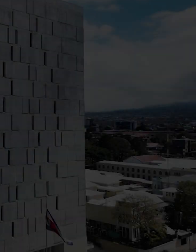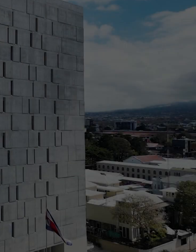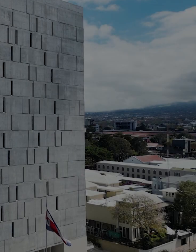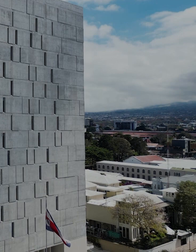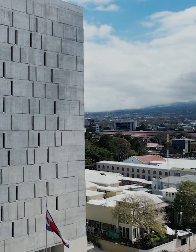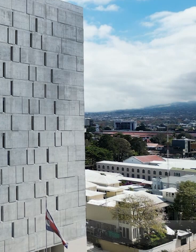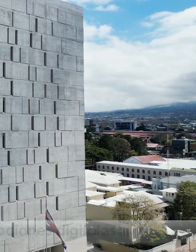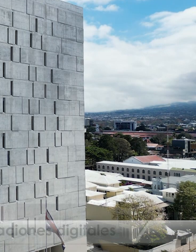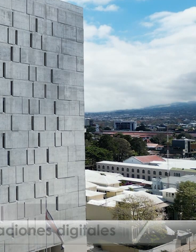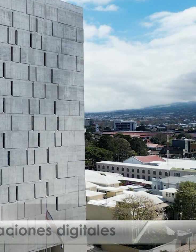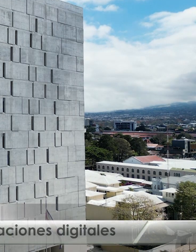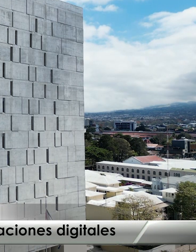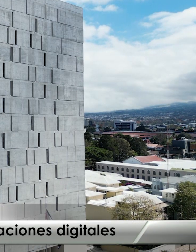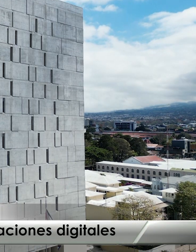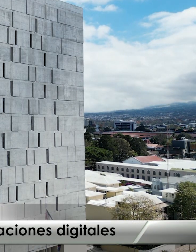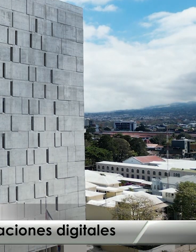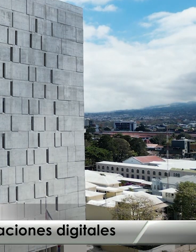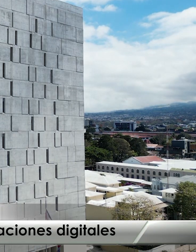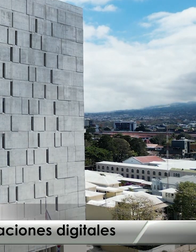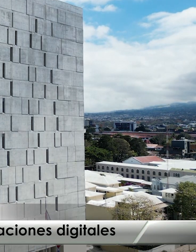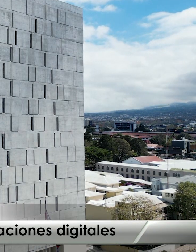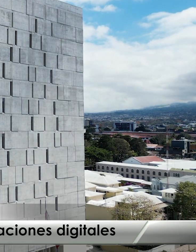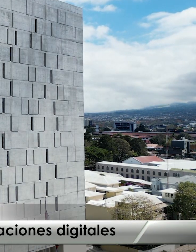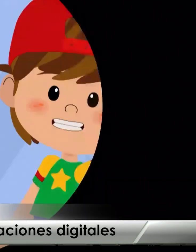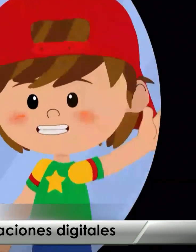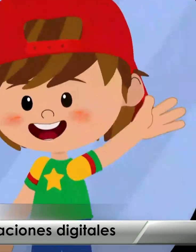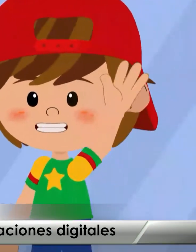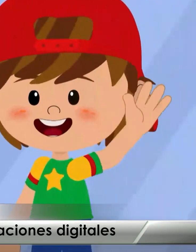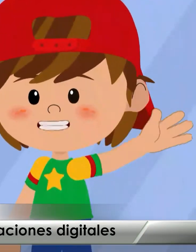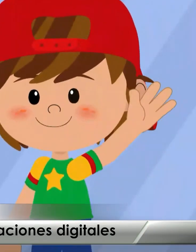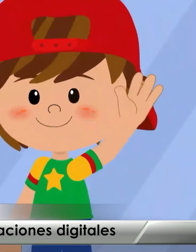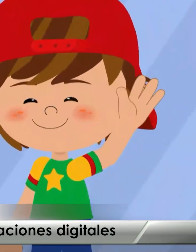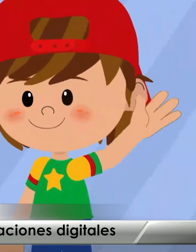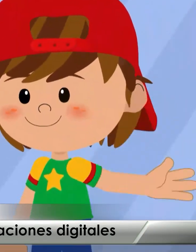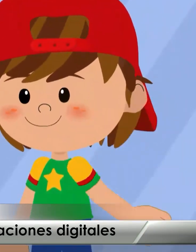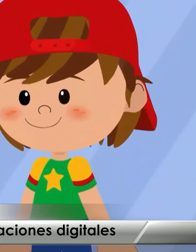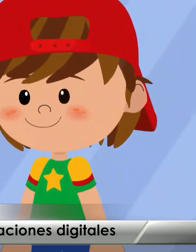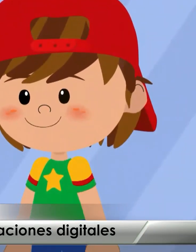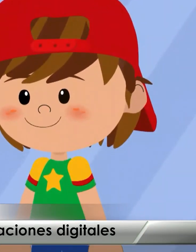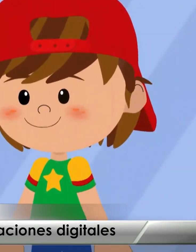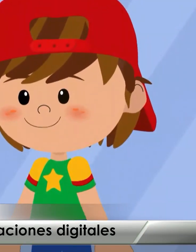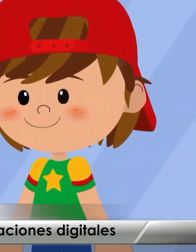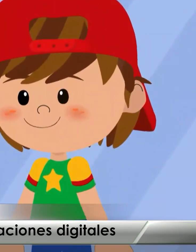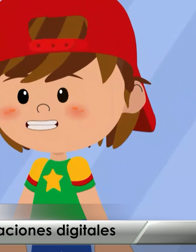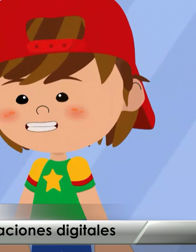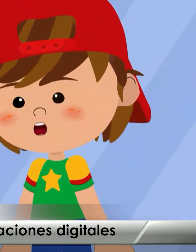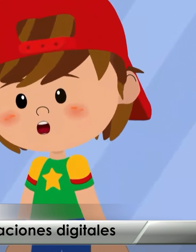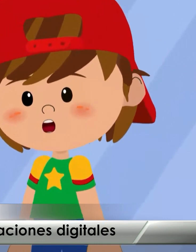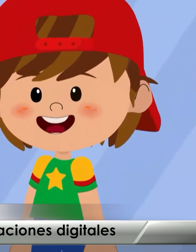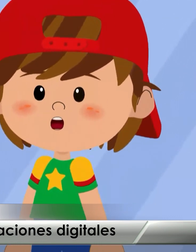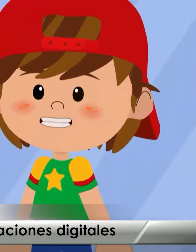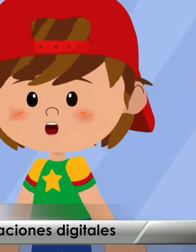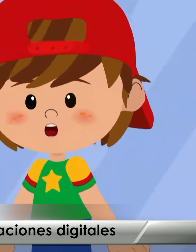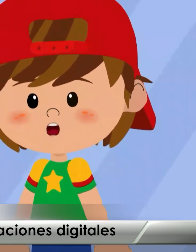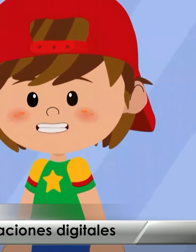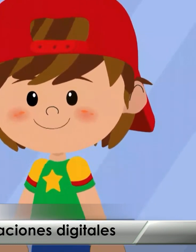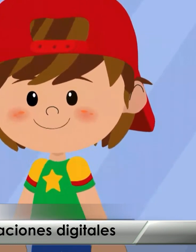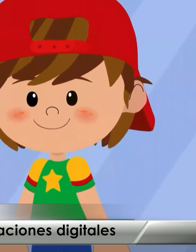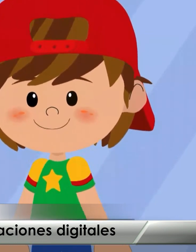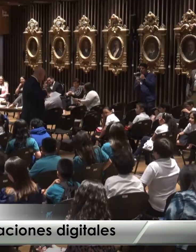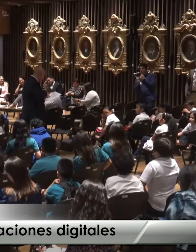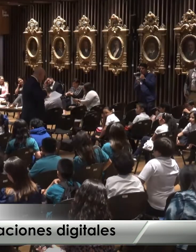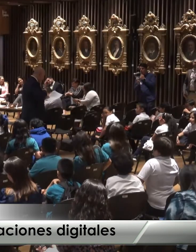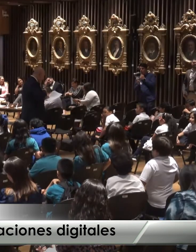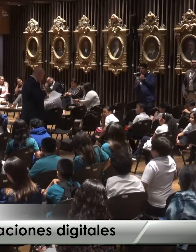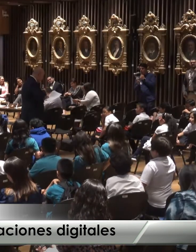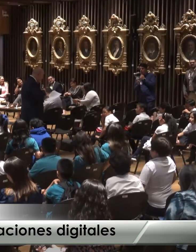La Asamblea Legislativa lanzó un proyecto de animaciones digitales con el propósito de promover la educación cívica entre la ciudadanía, con especial enfoque a